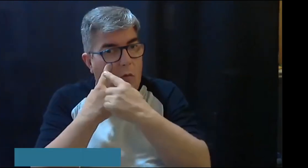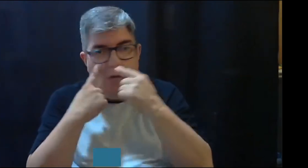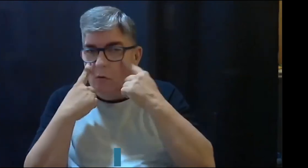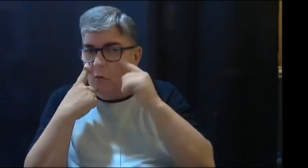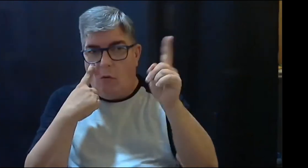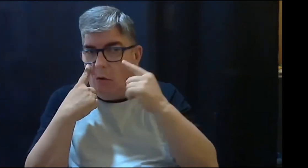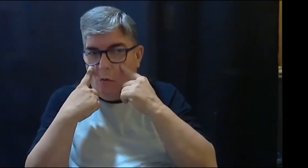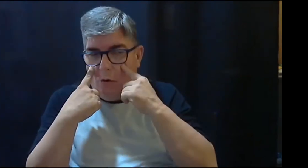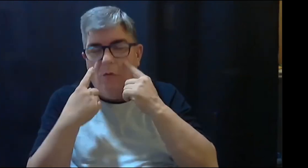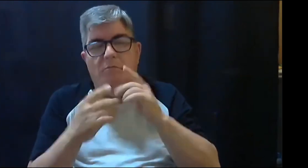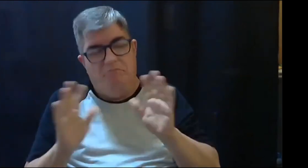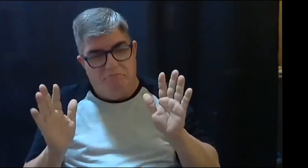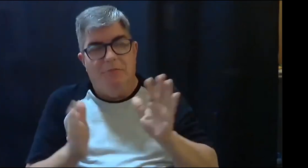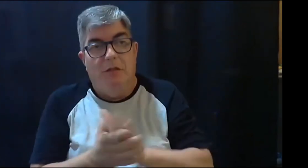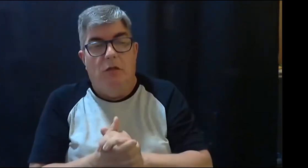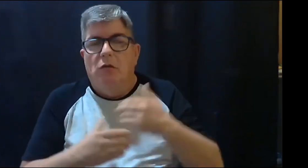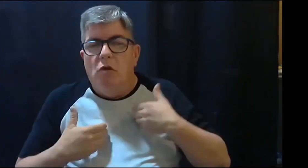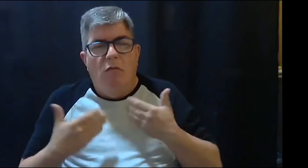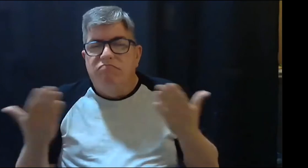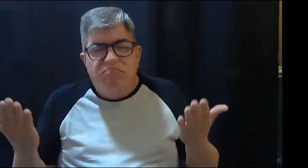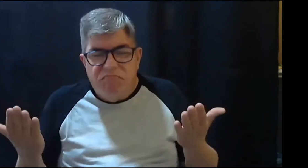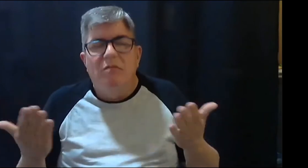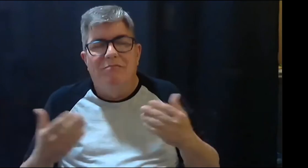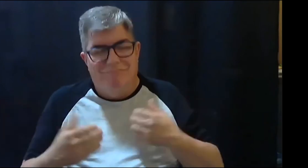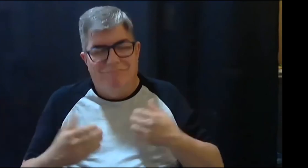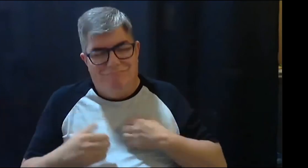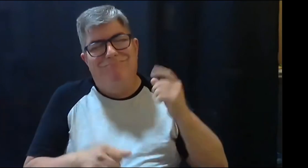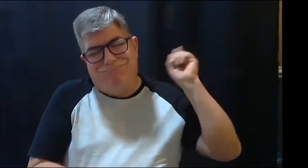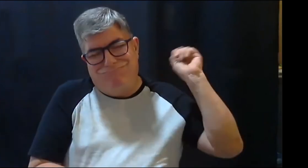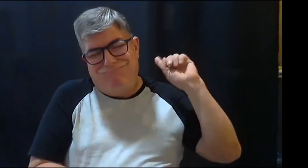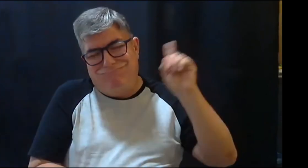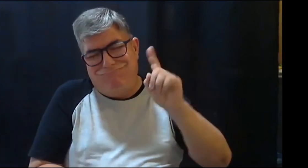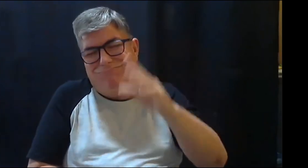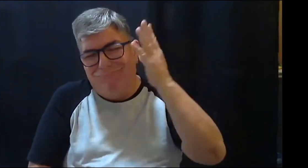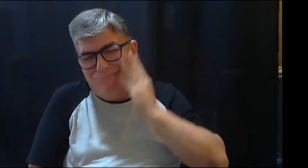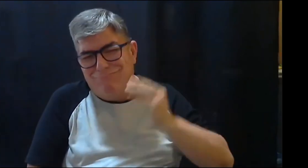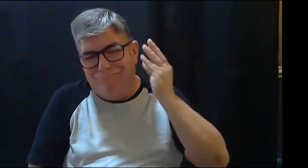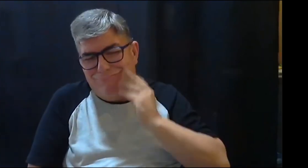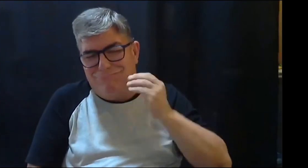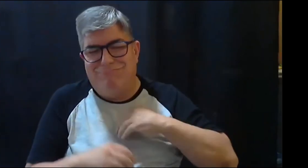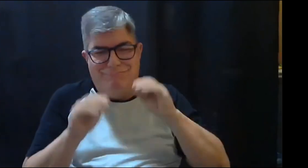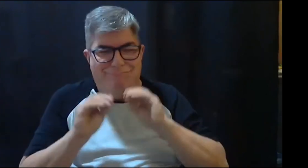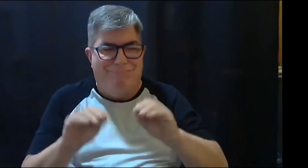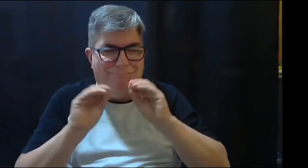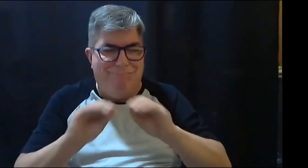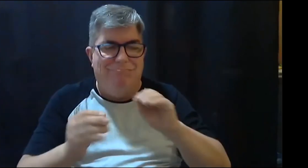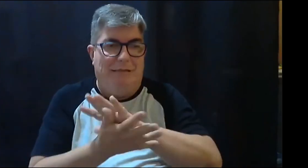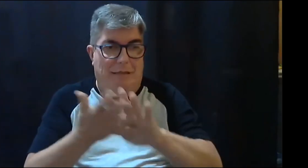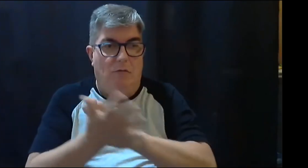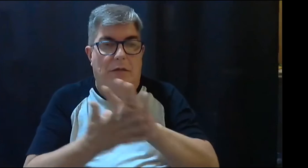Puedo escuchar un poco, mi visión es un poco baja también y veo más por una parte que por la otra. He tenido